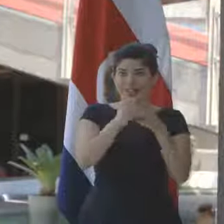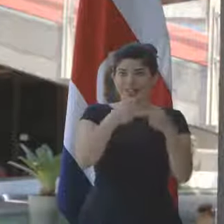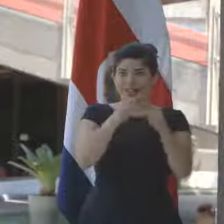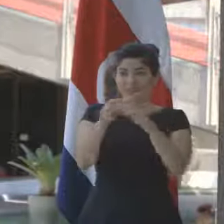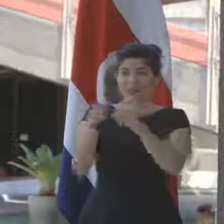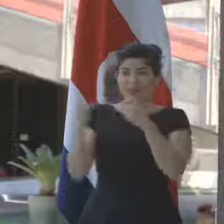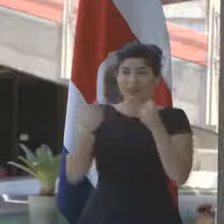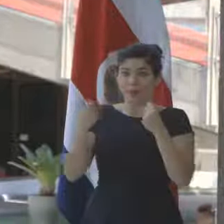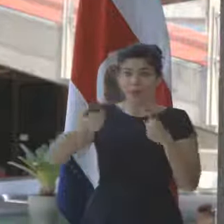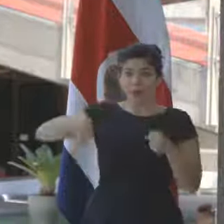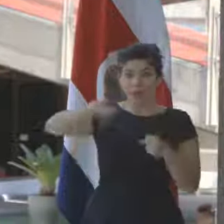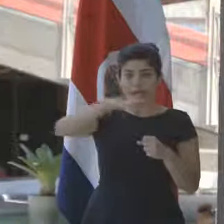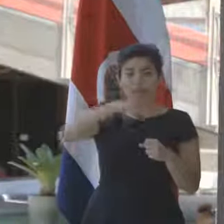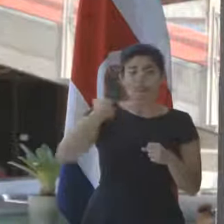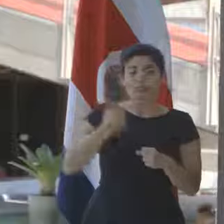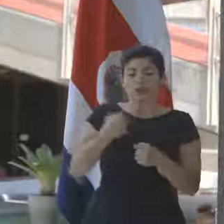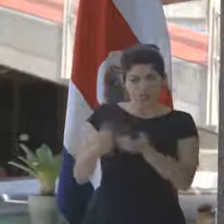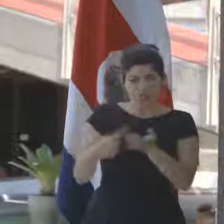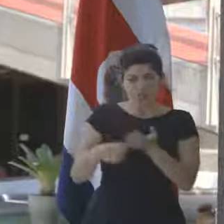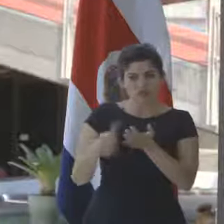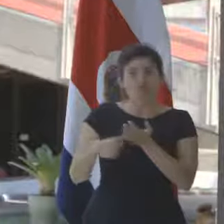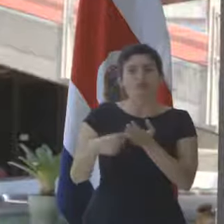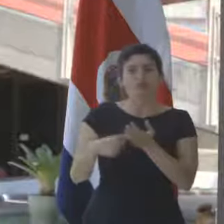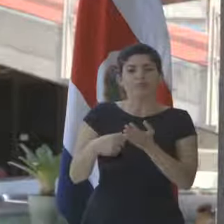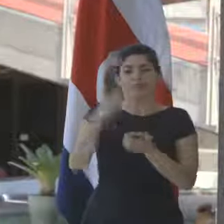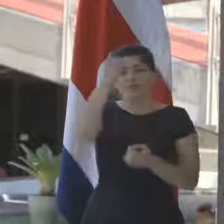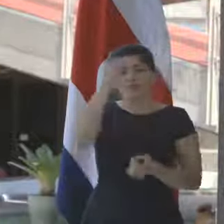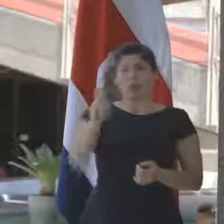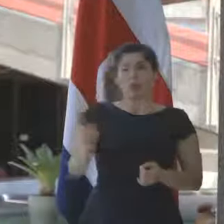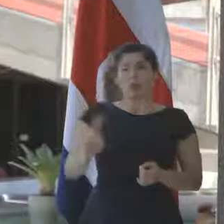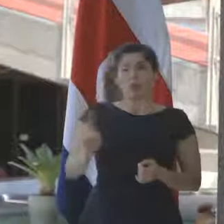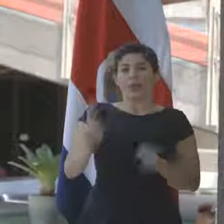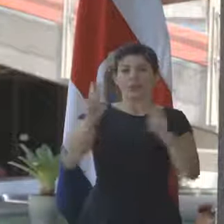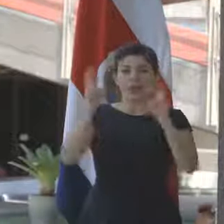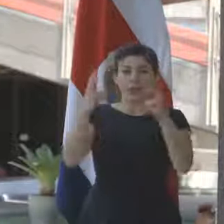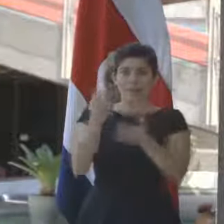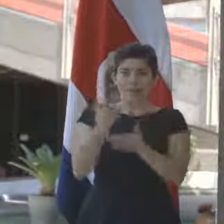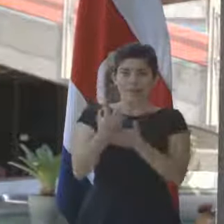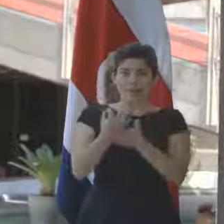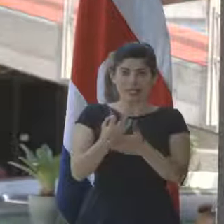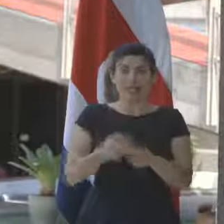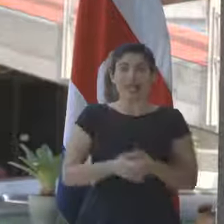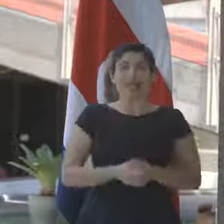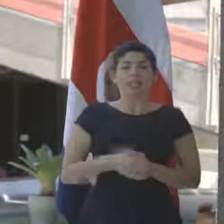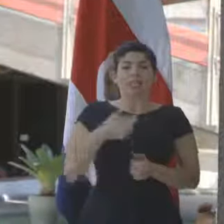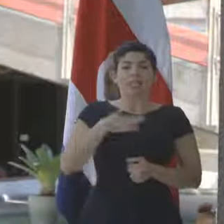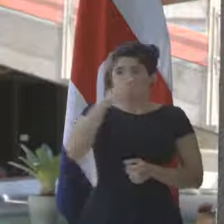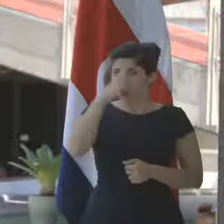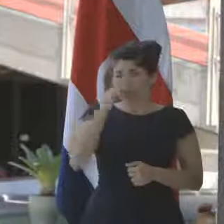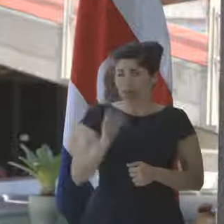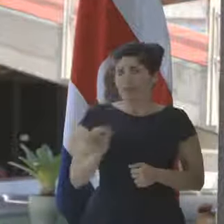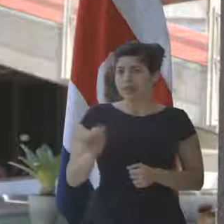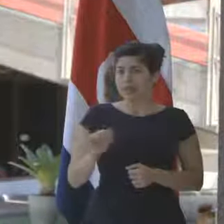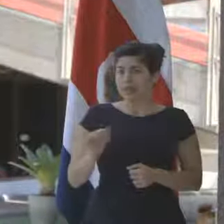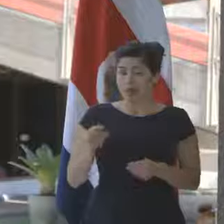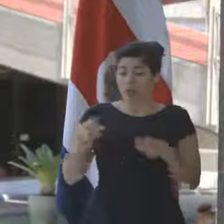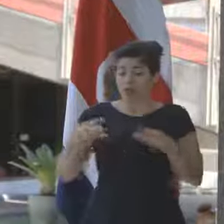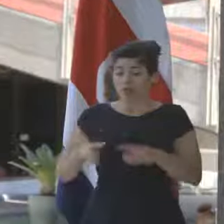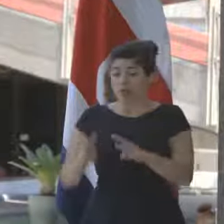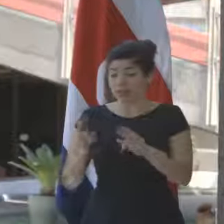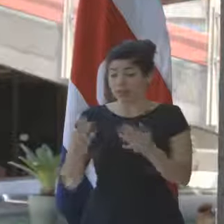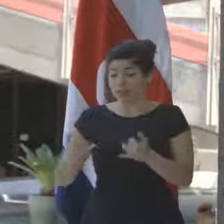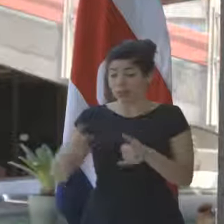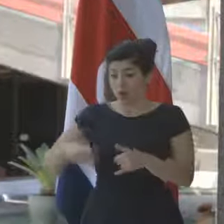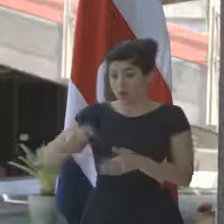poderes, hicimos el señalamiento de la urgencia en materia fiscal. Creo que también con las medidas que estamos